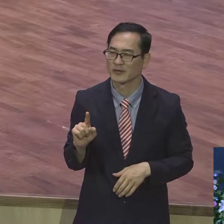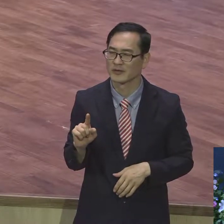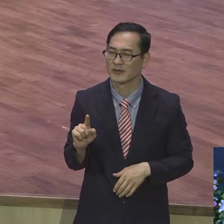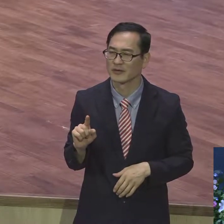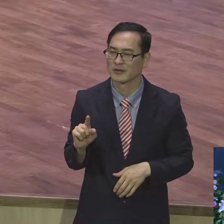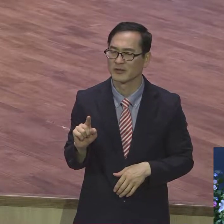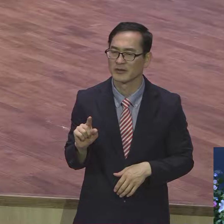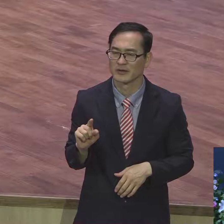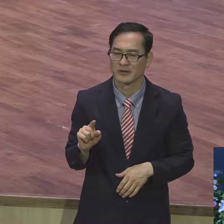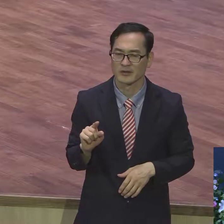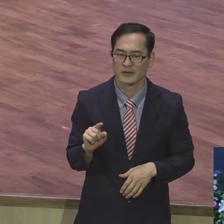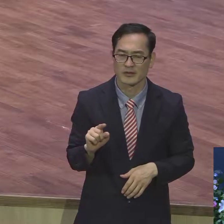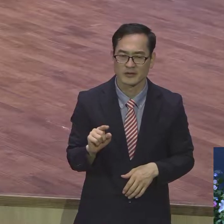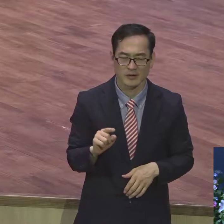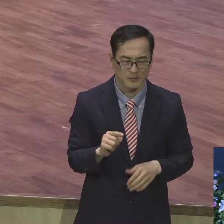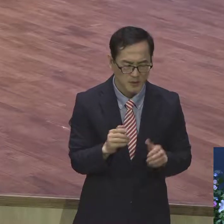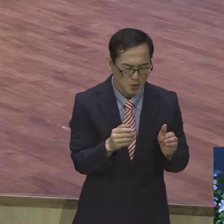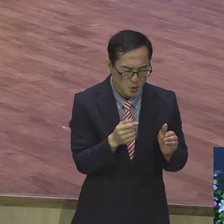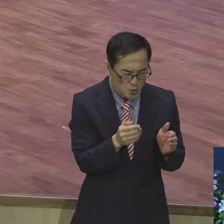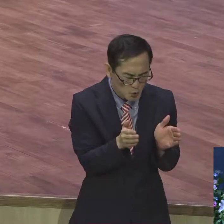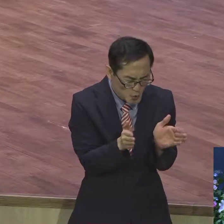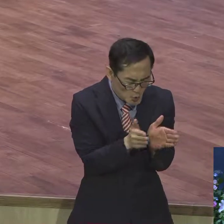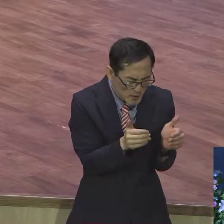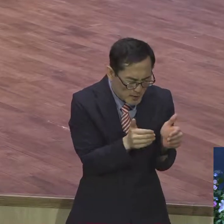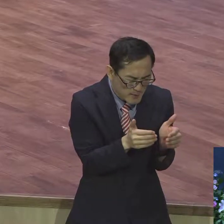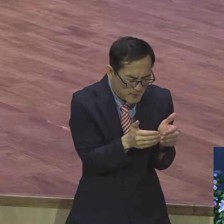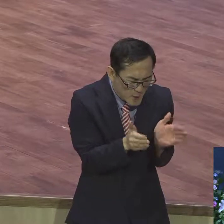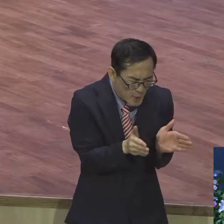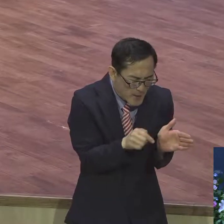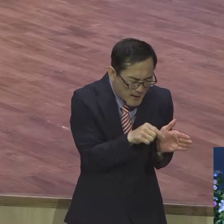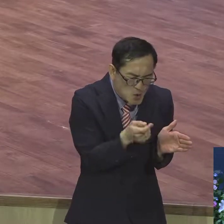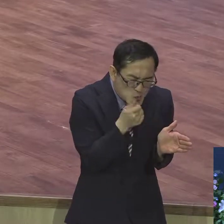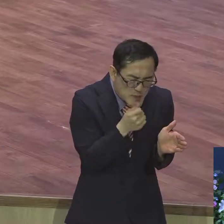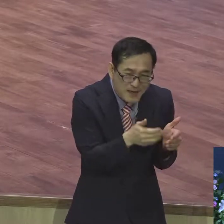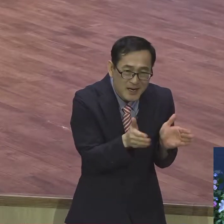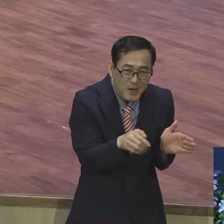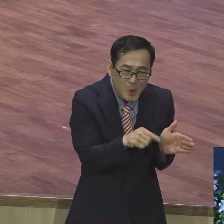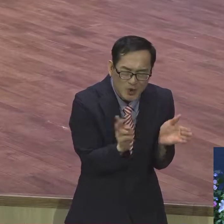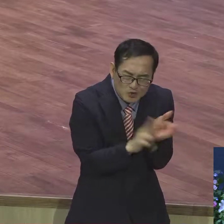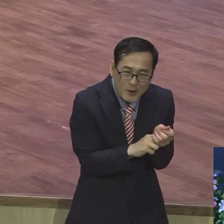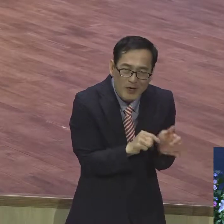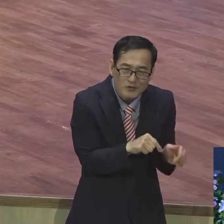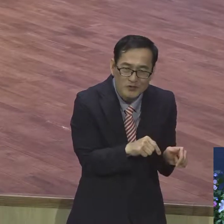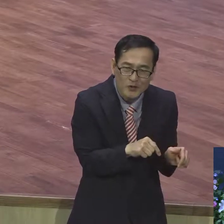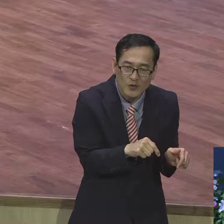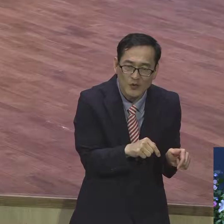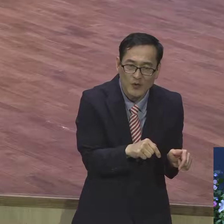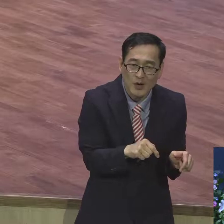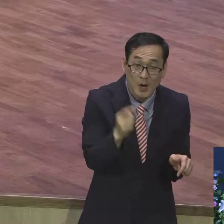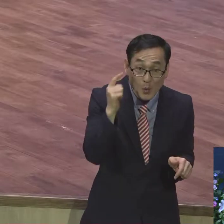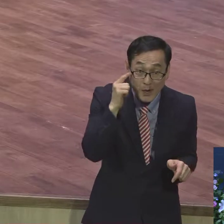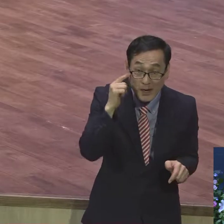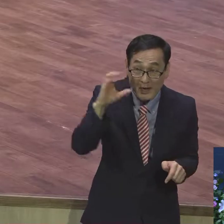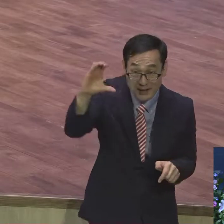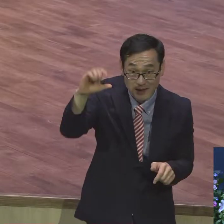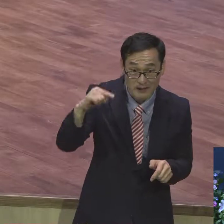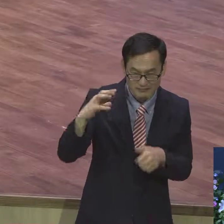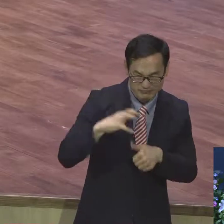조그마한 방이 있어요. 그 벽인데 벽에 방이 있어요. 거기 숨어가지고 성경을 번역한 거예요. 낮에는